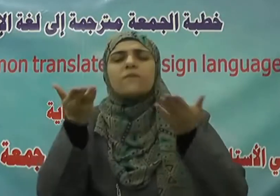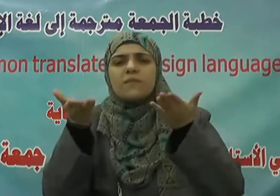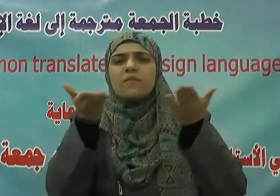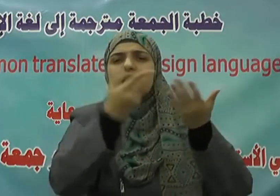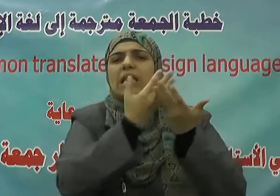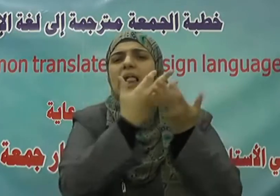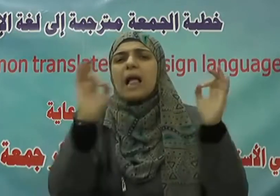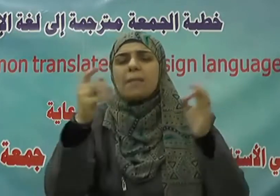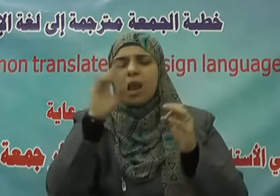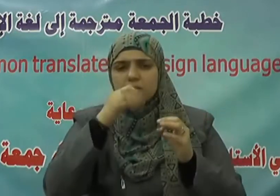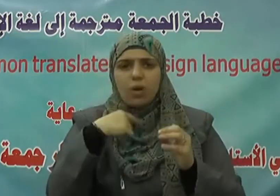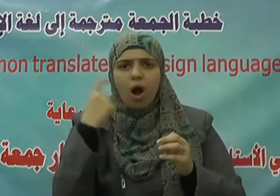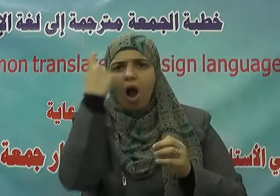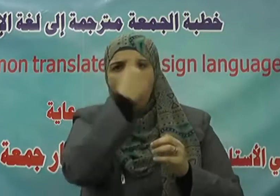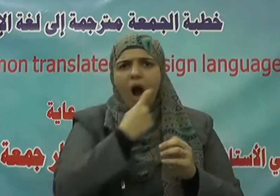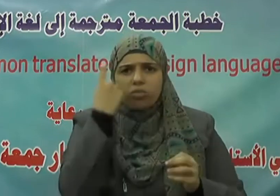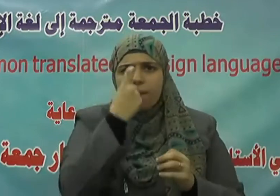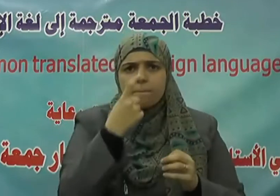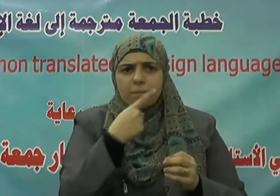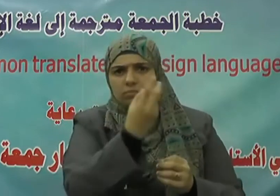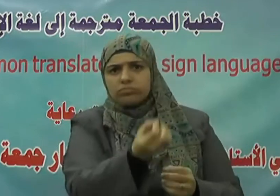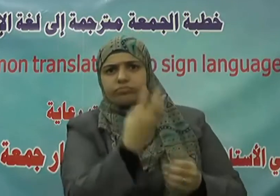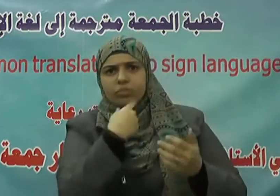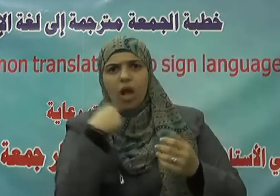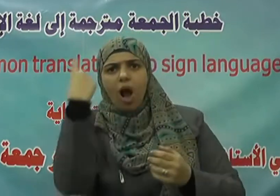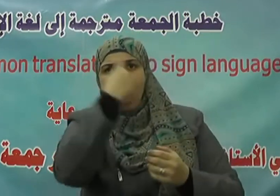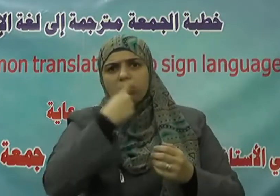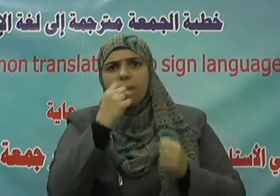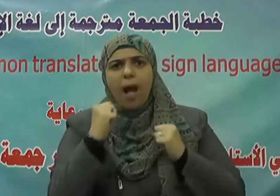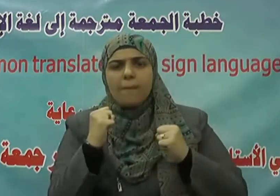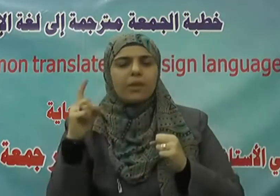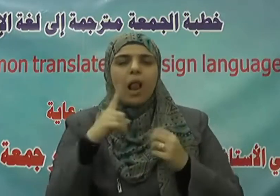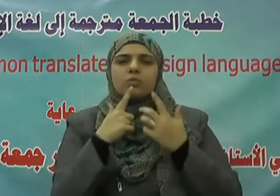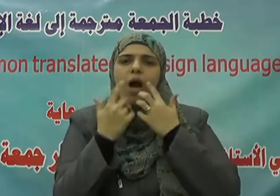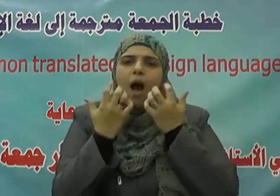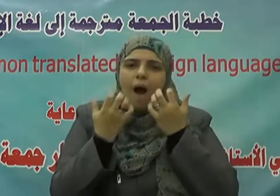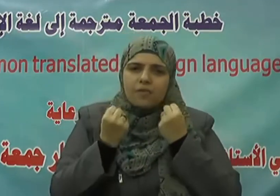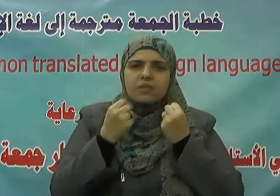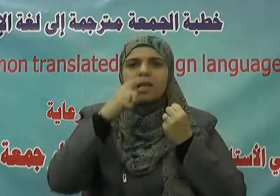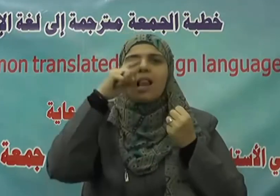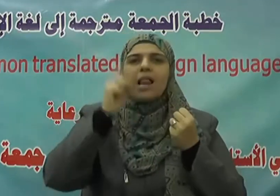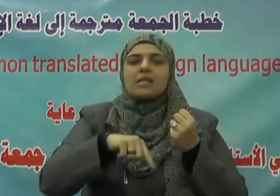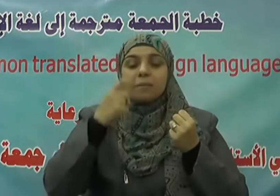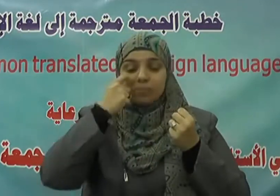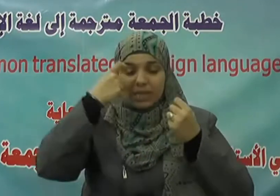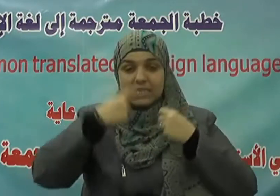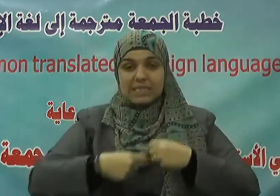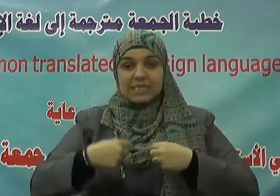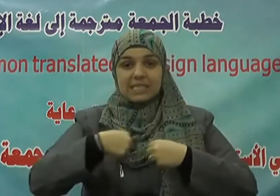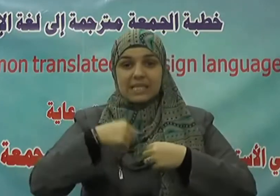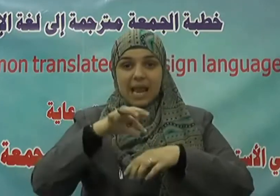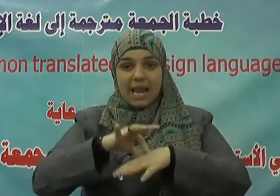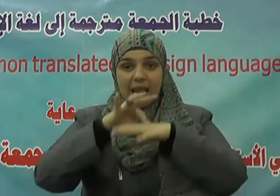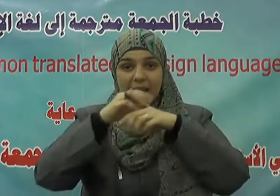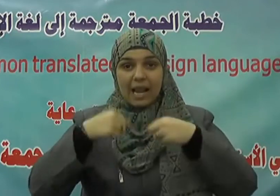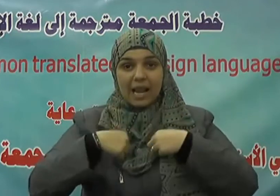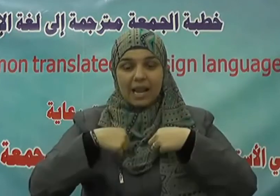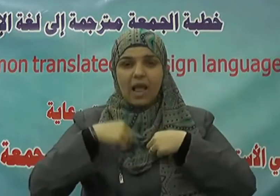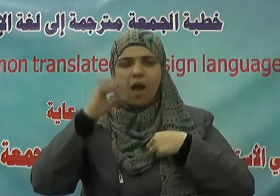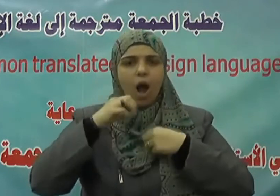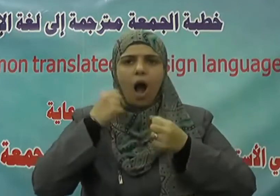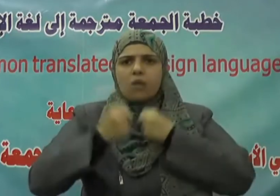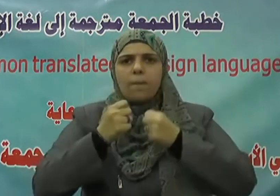تثير وتستثير غضبه والنفس الإنسانية تنفعل